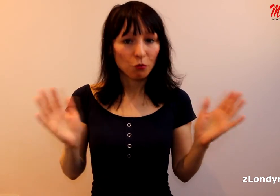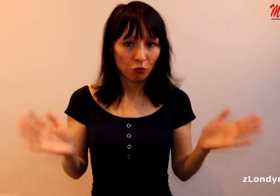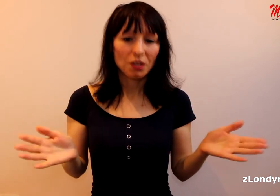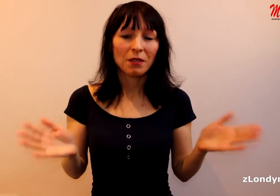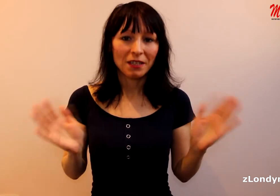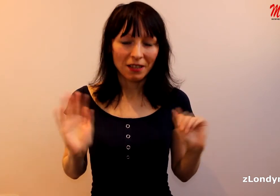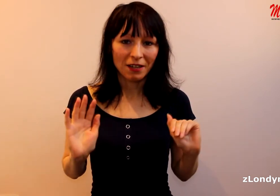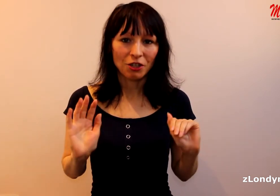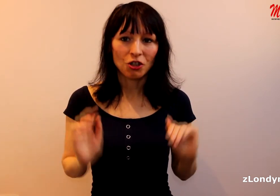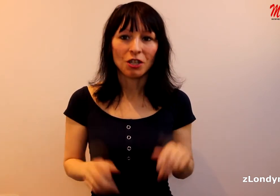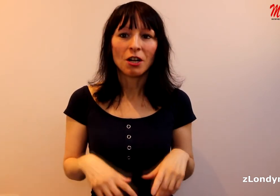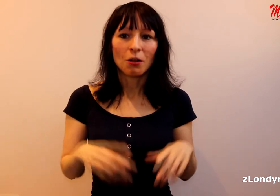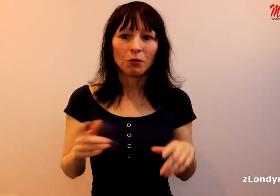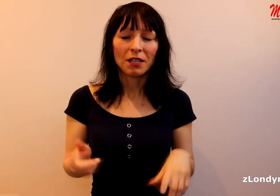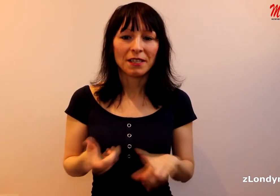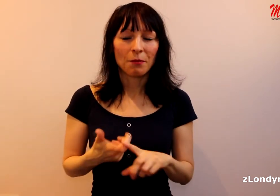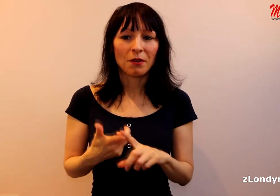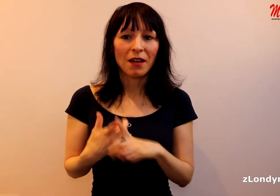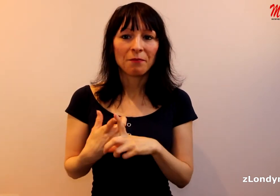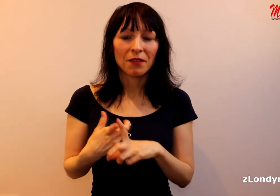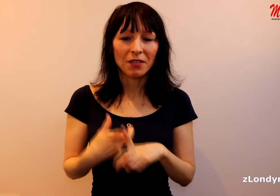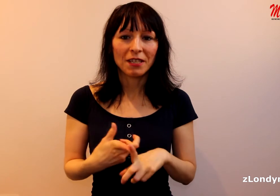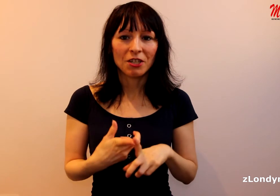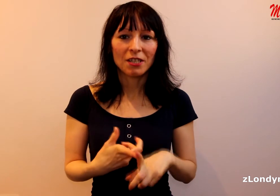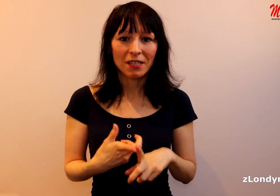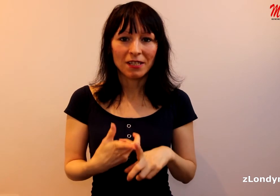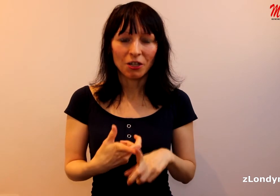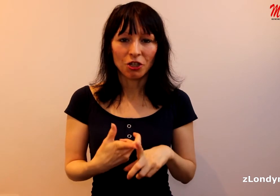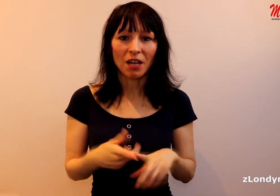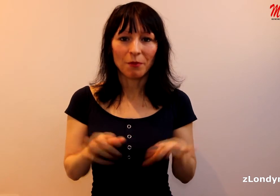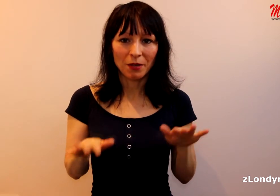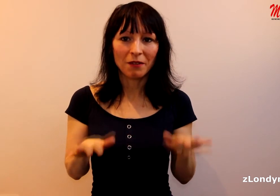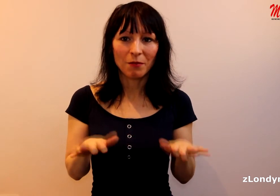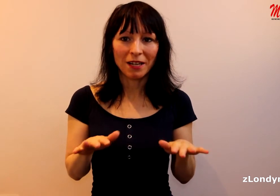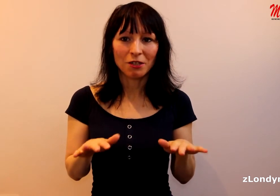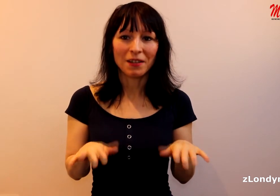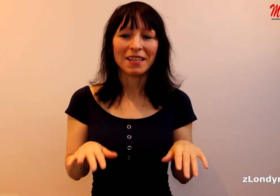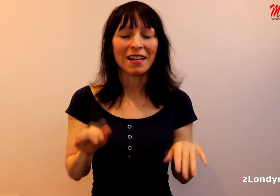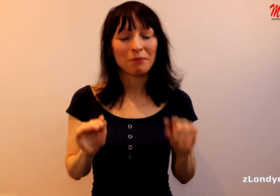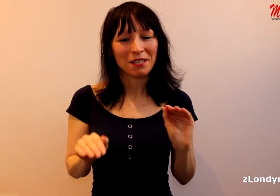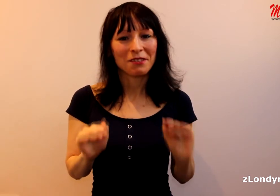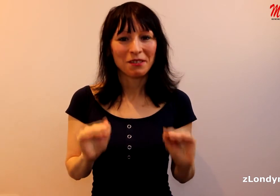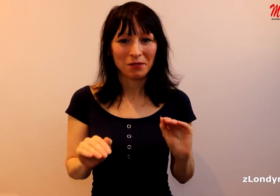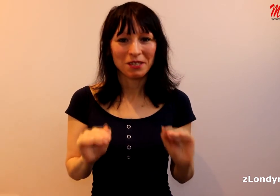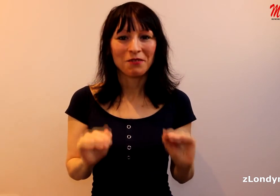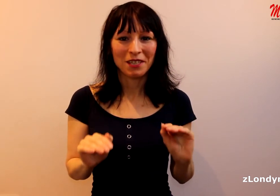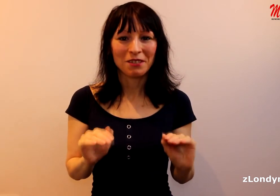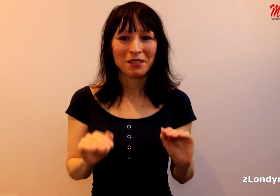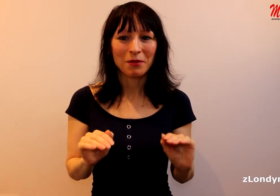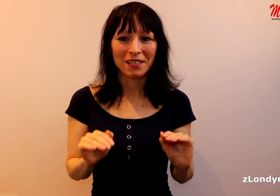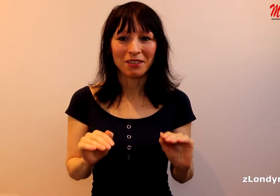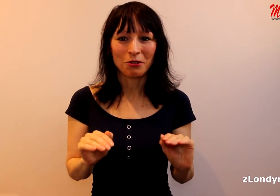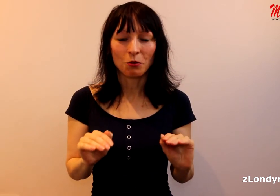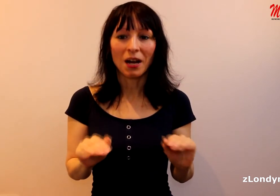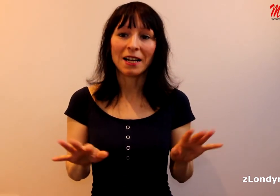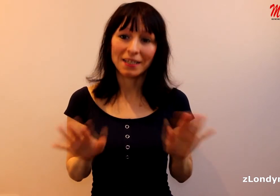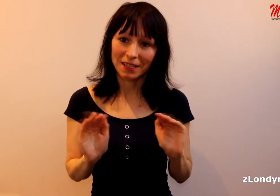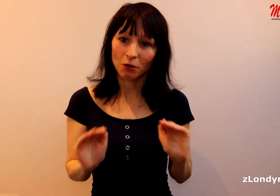můžou tady být i zahraniční, u kterých zaprvé vidíte, že se snaží, aby byly vybalancovaní, ale přesto víte, co si myslí trošku, ale zase